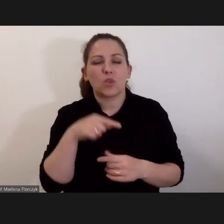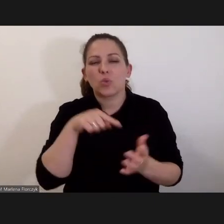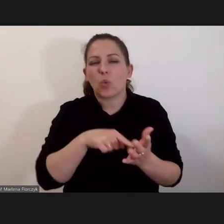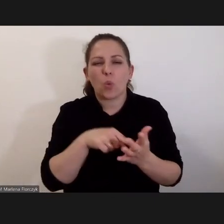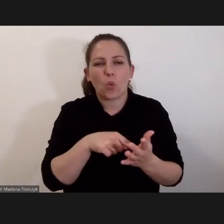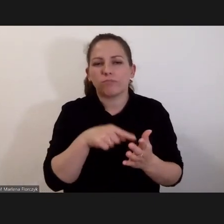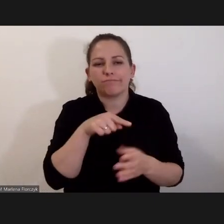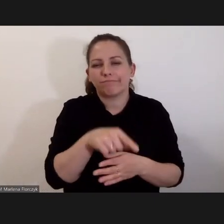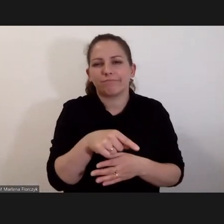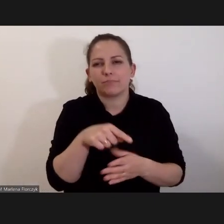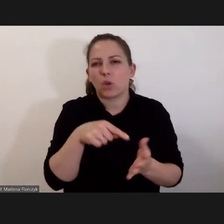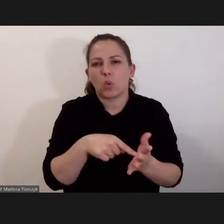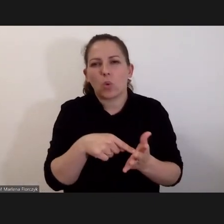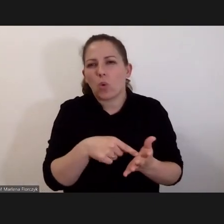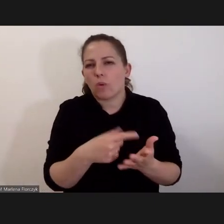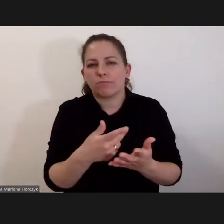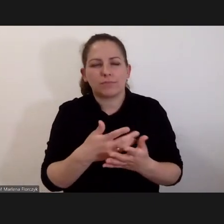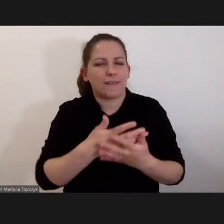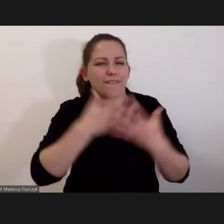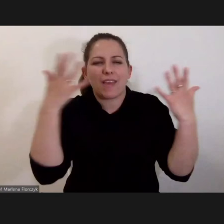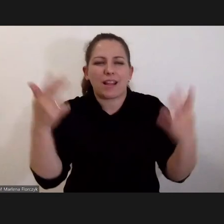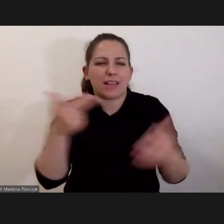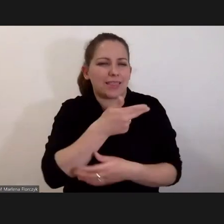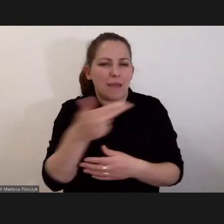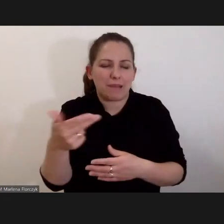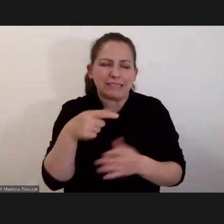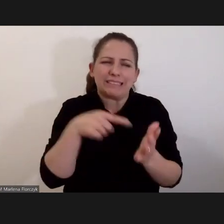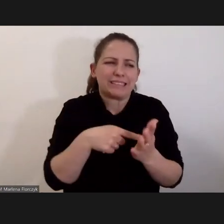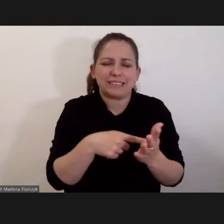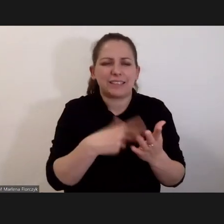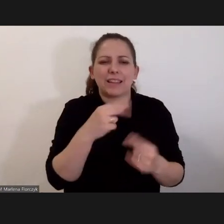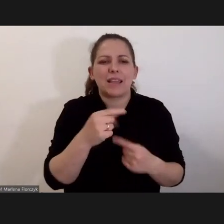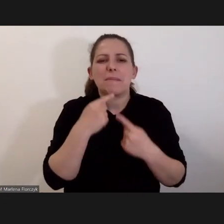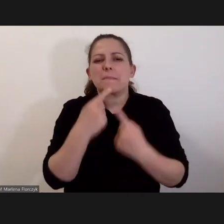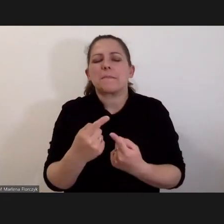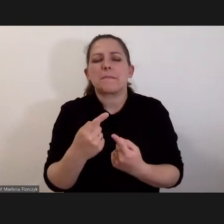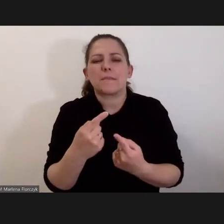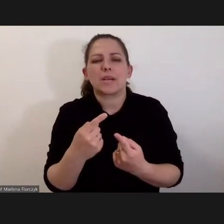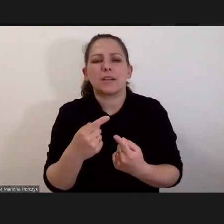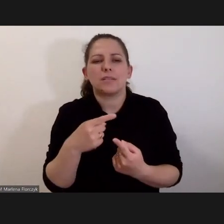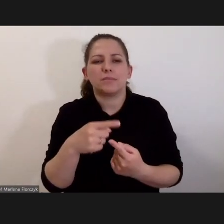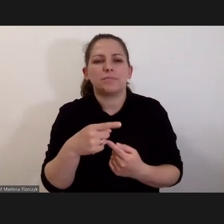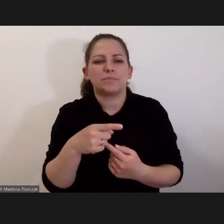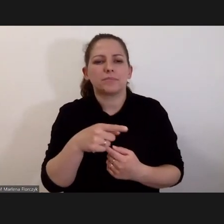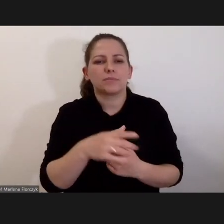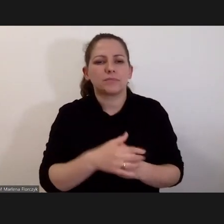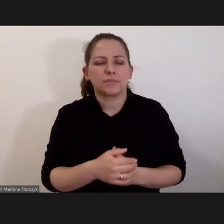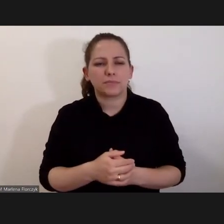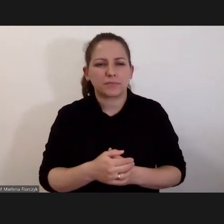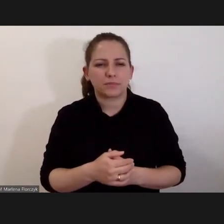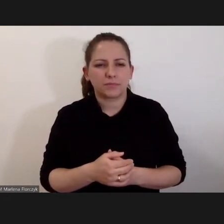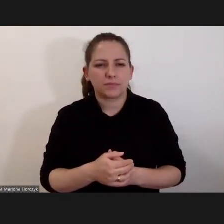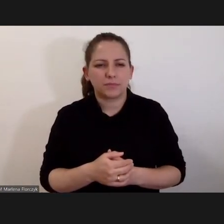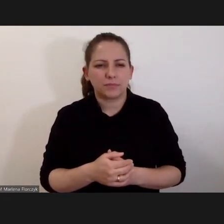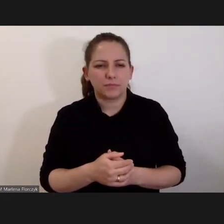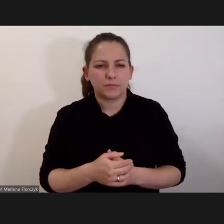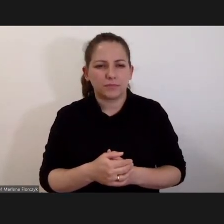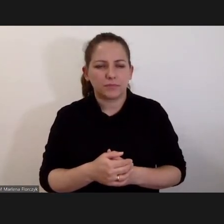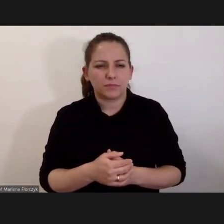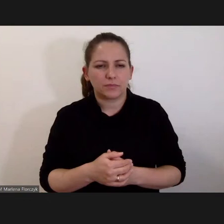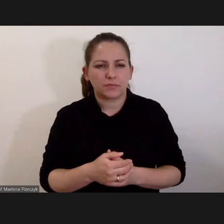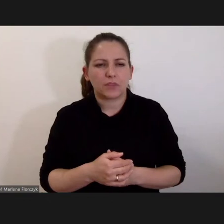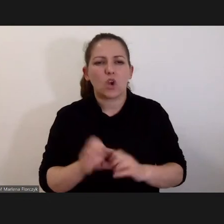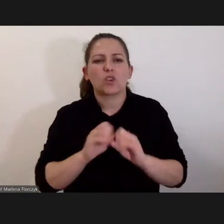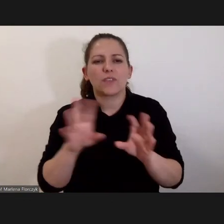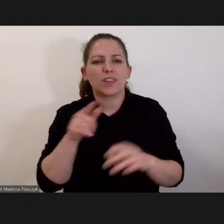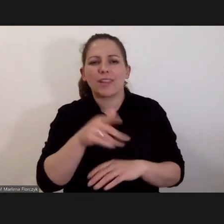wielki temat to jest, ale to wcale nie jest tak, że mamy skąd czerpać wzory, jeśli chodzi. Oczywiście